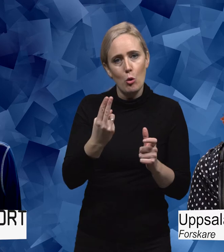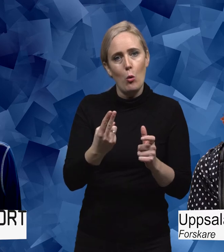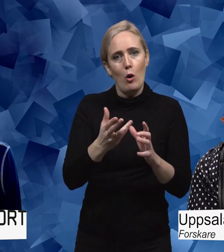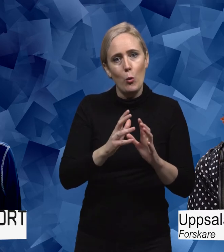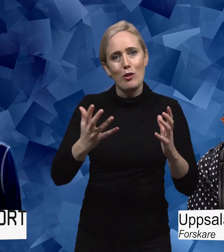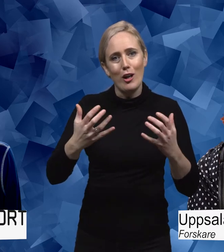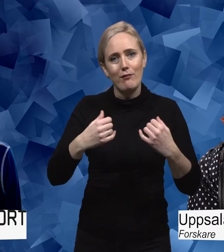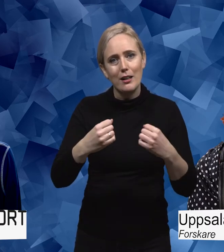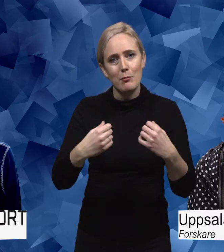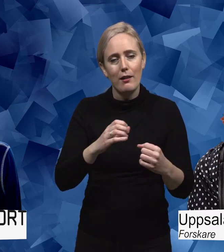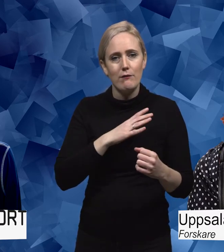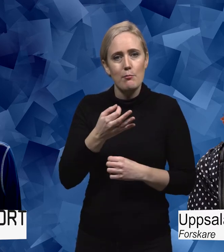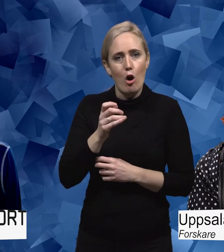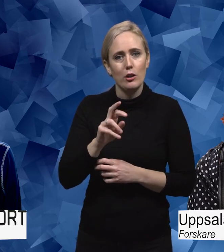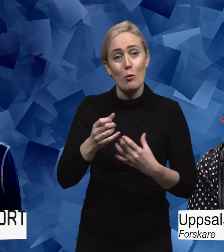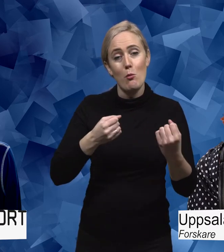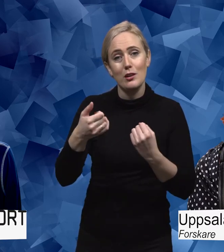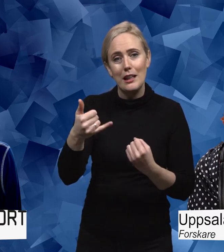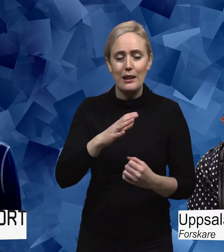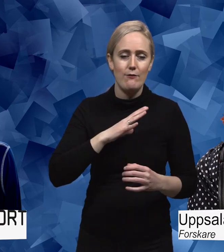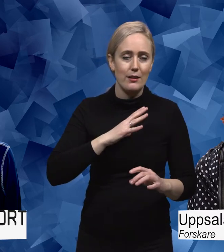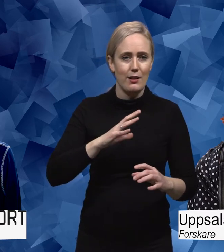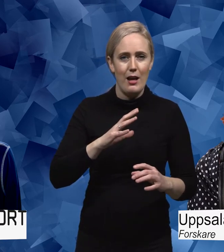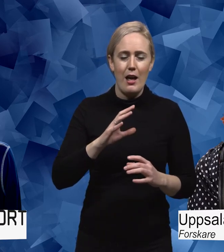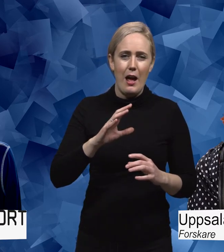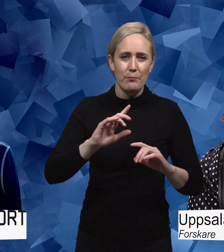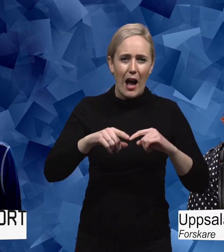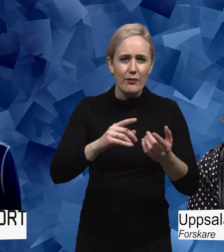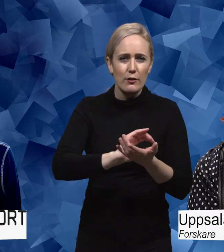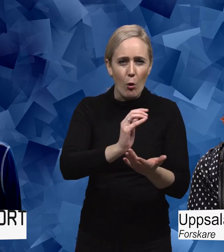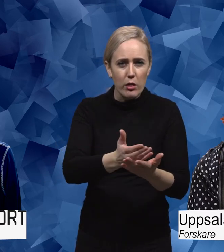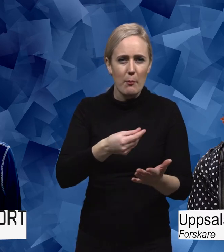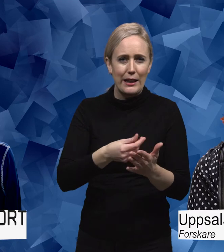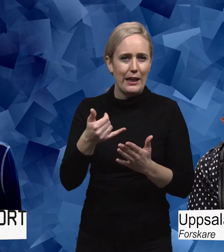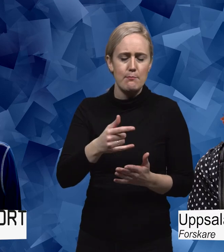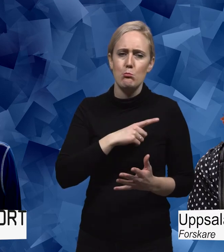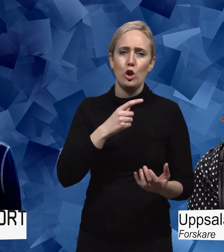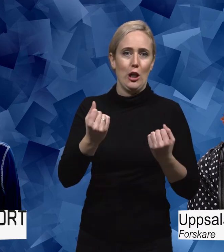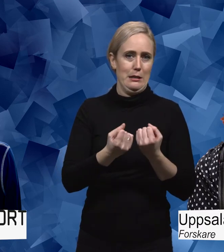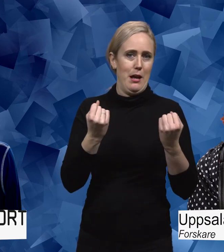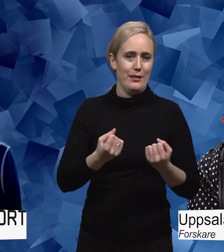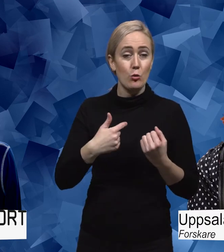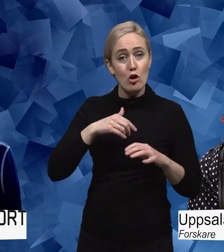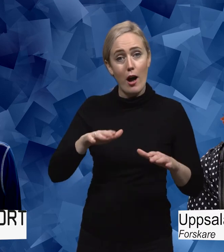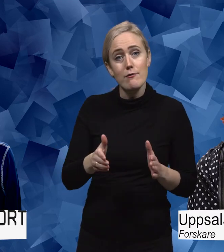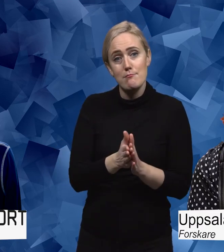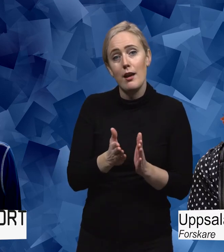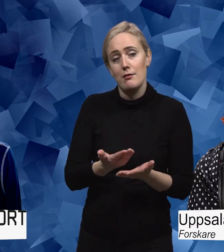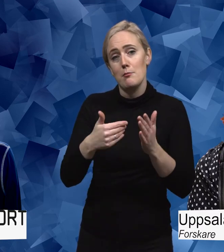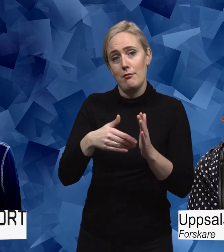träning. Och de har fått arvsfondspengar. Och de gör jättemycket spännande saker i det. Och där var jag med och hjälpte till att starta upp. Och jag tränade också där